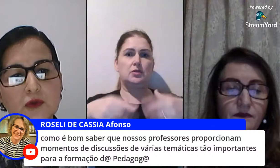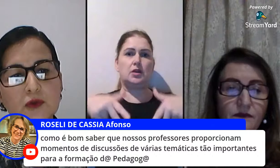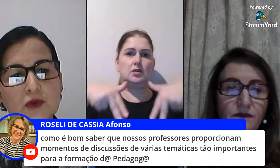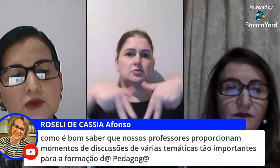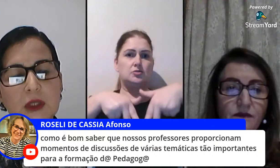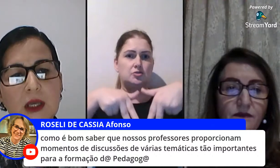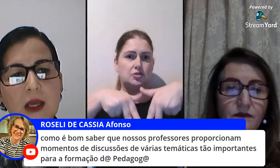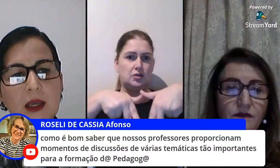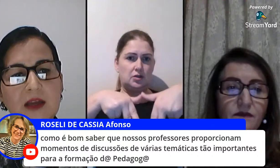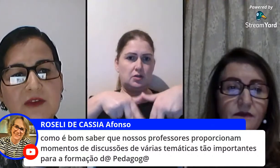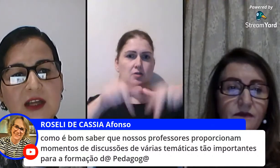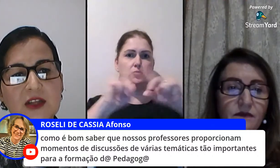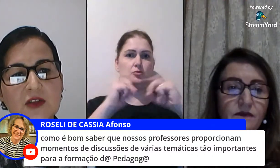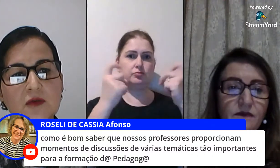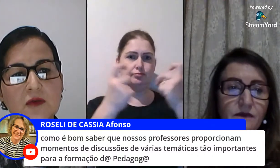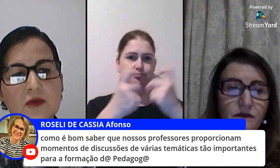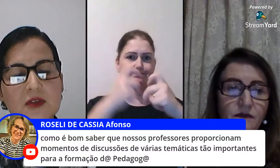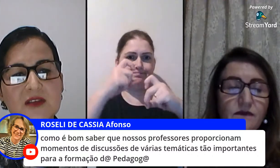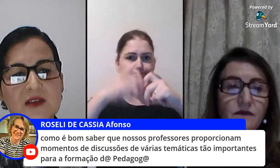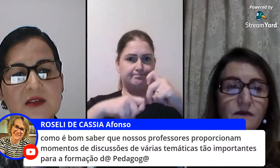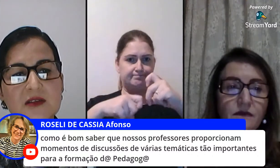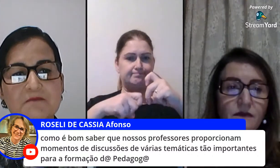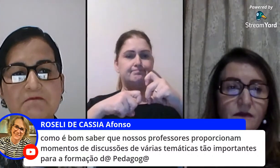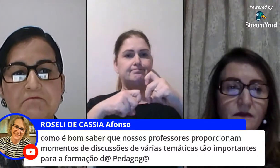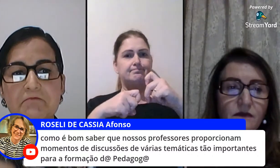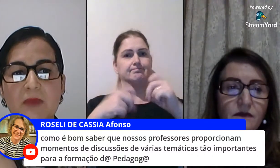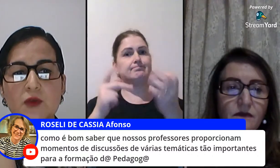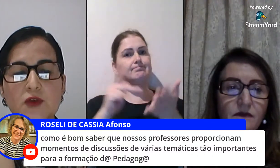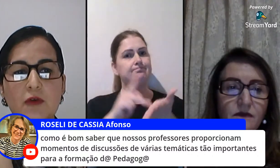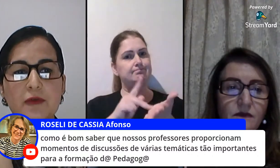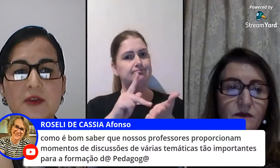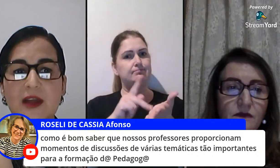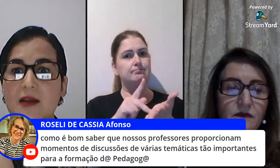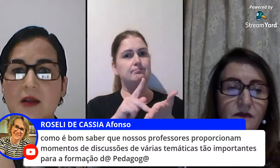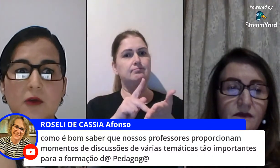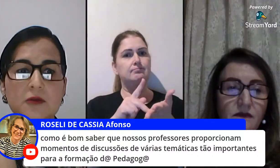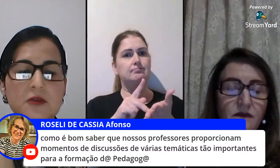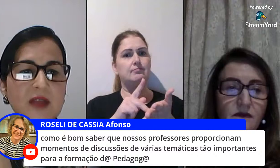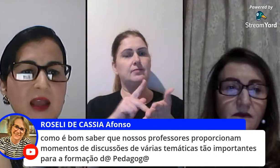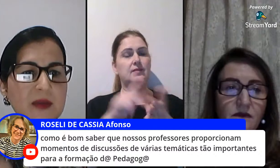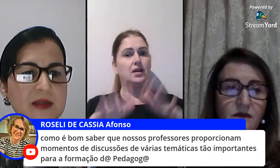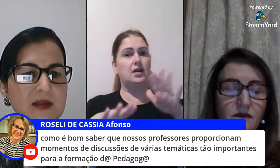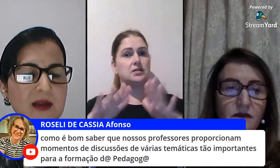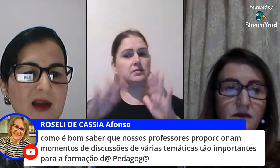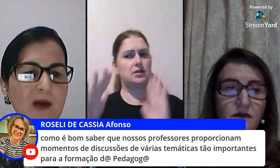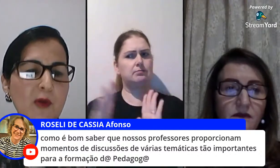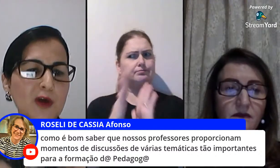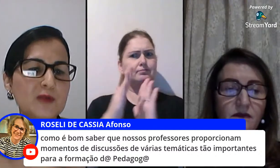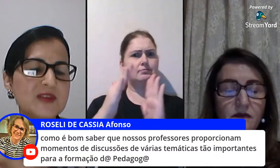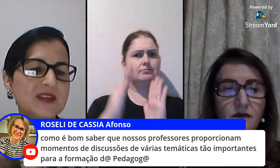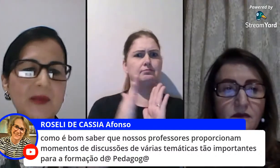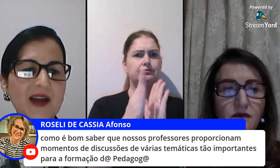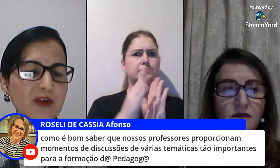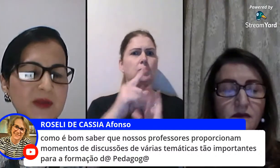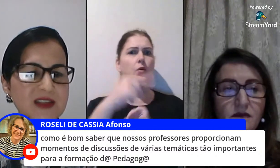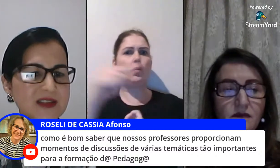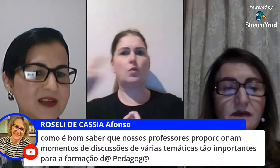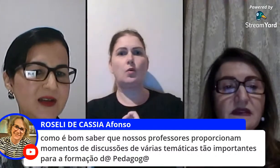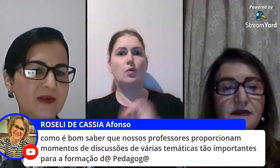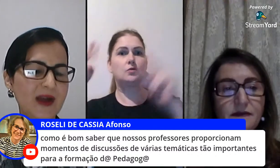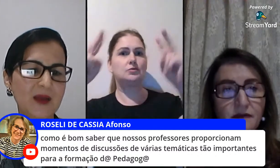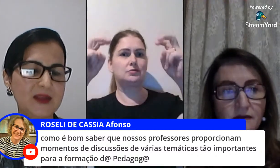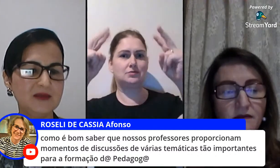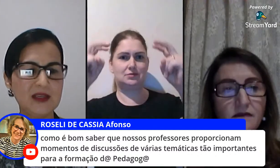nos nos na verdade nos às vezes nos confrontar outros temas o modo como você trabalha